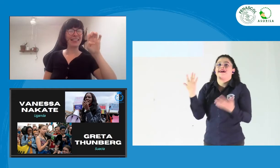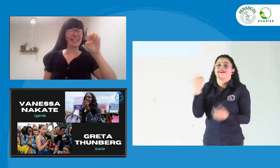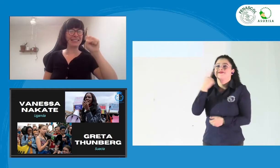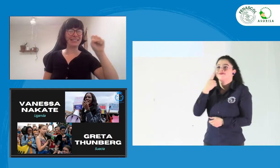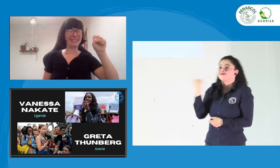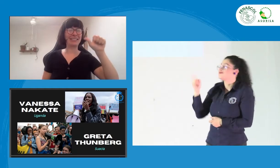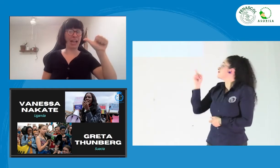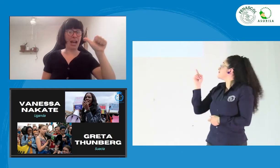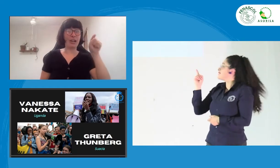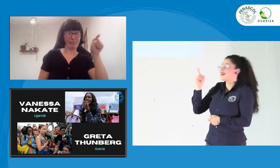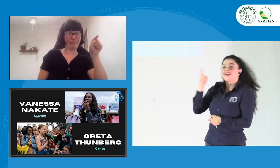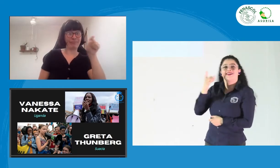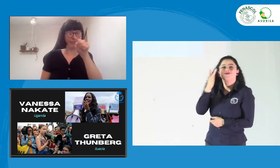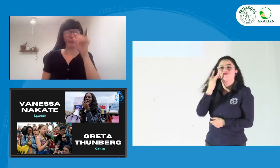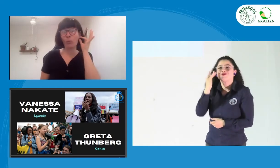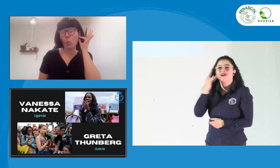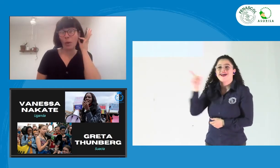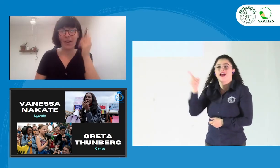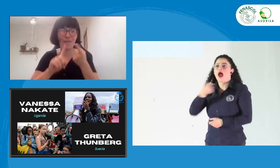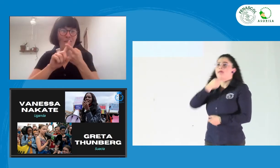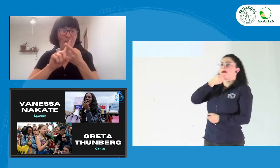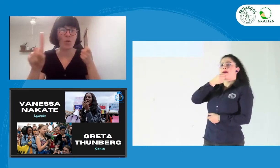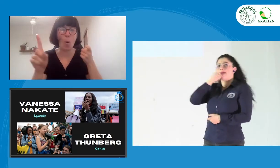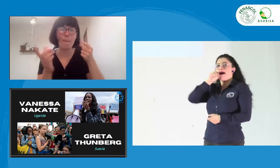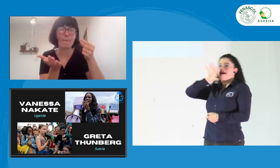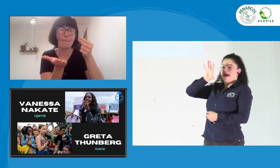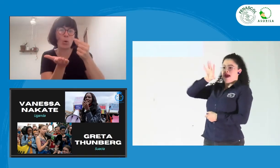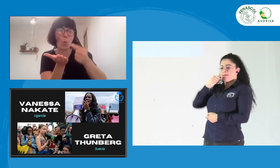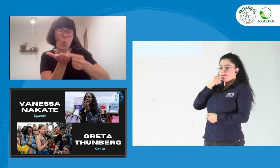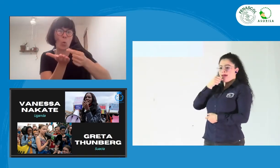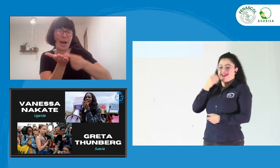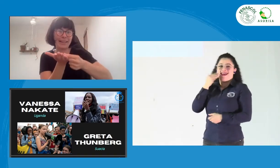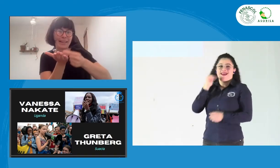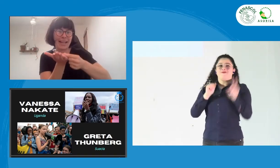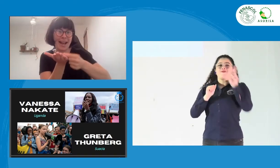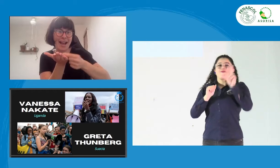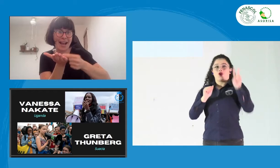perdón, error de intérprete, Vanessa Nakate, ella es de Uganda,